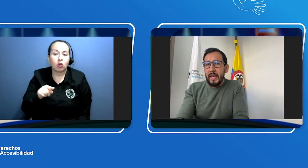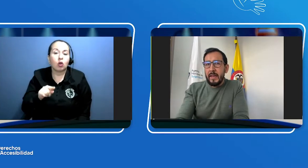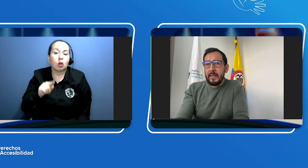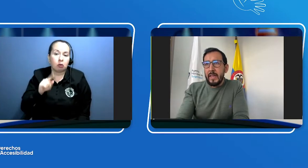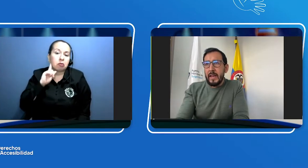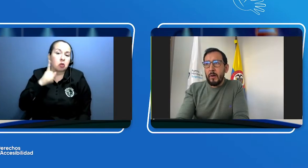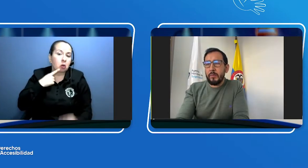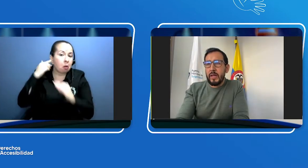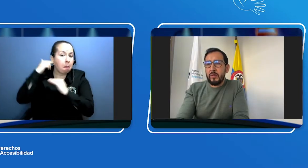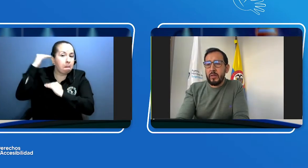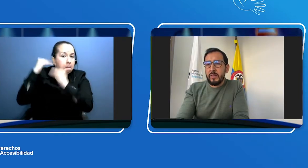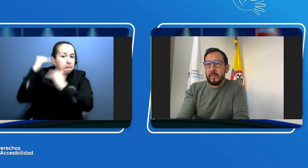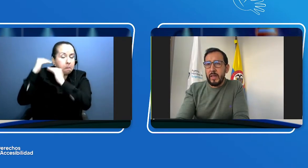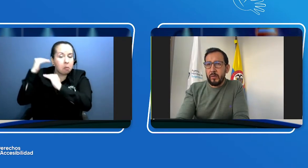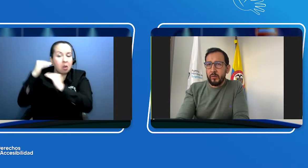quiera obtener su licencia de conducción.